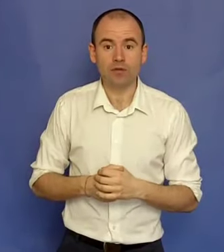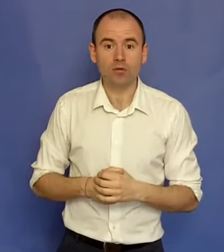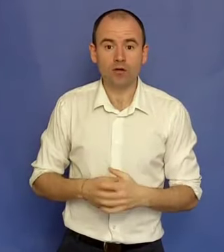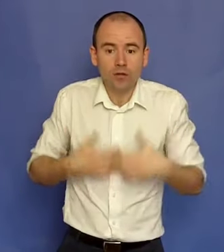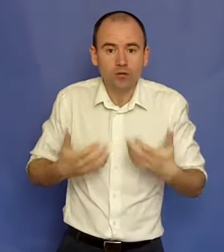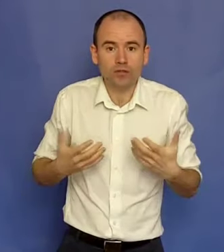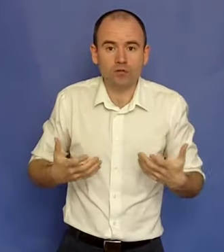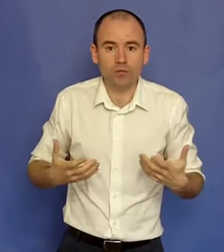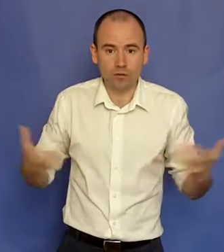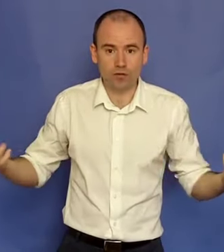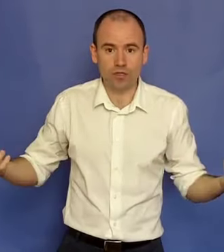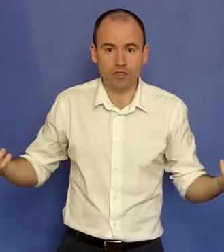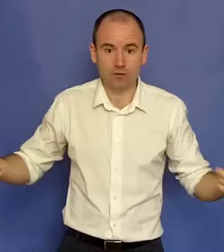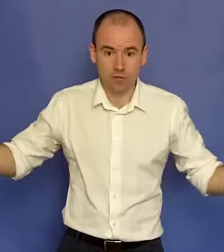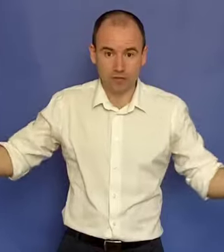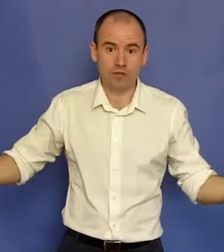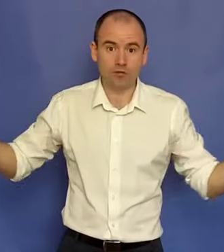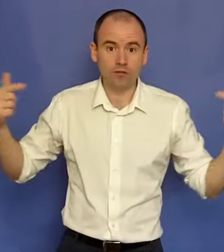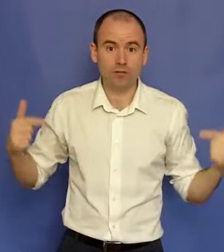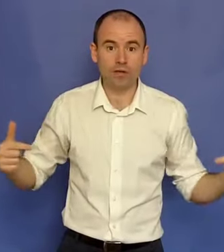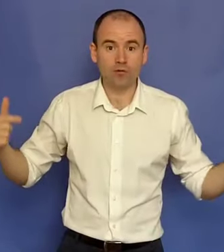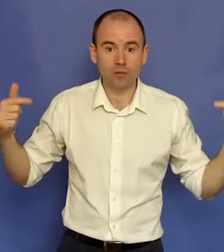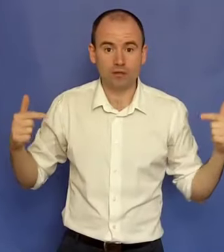momentul ăla nu mai lucrezi tu pentru acei clienți. Lucrează ei și tu faci bani automat.